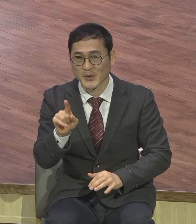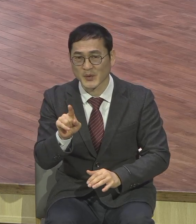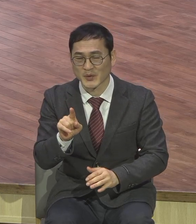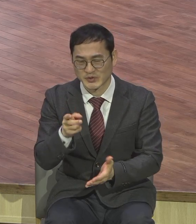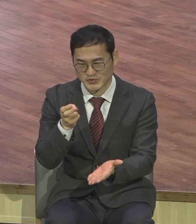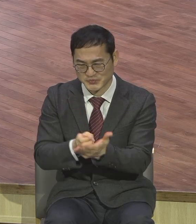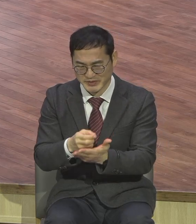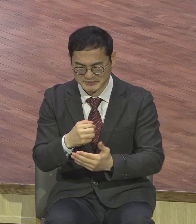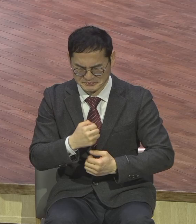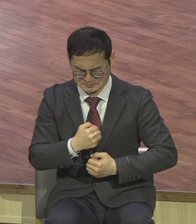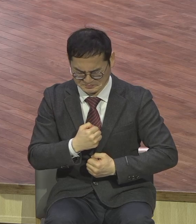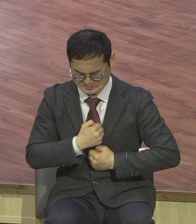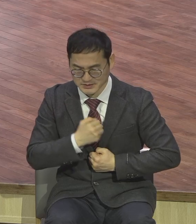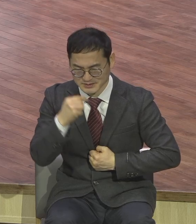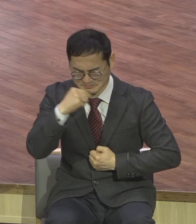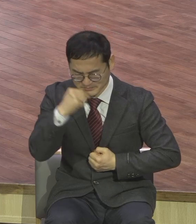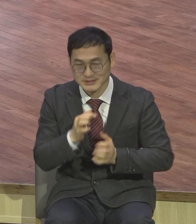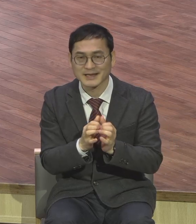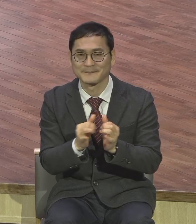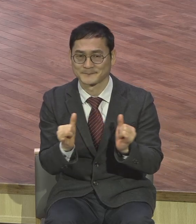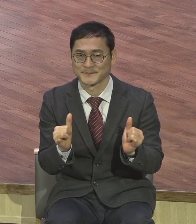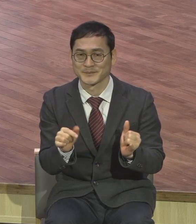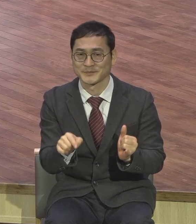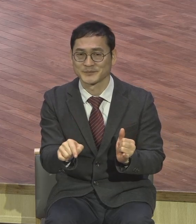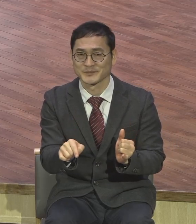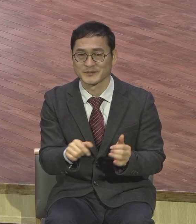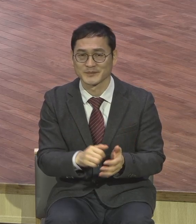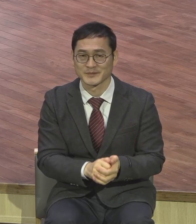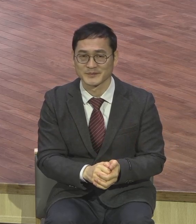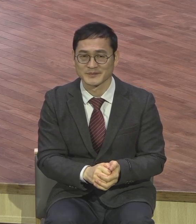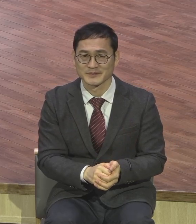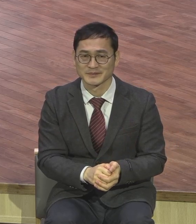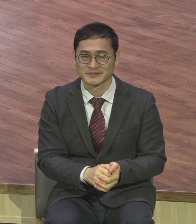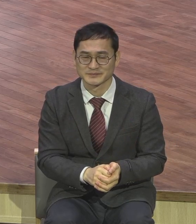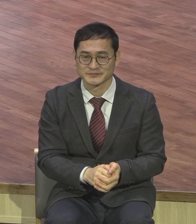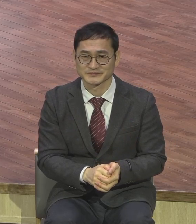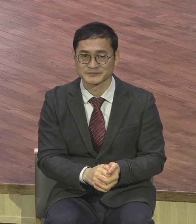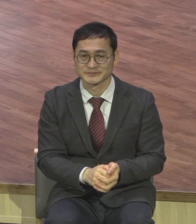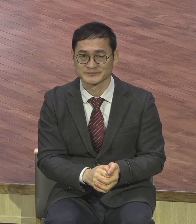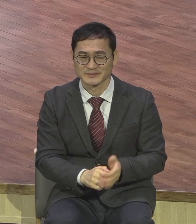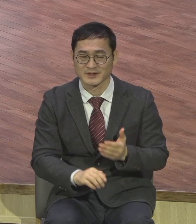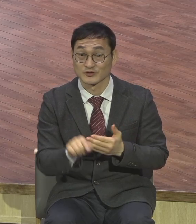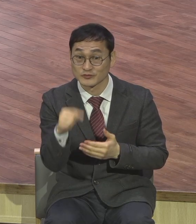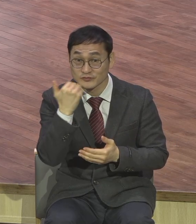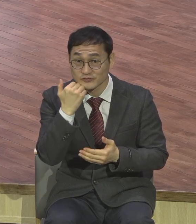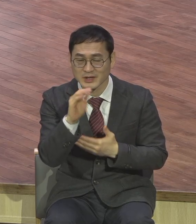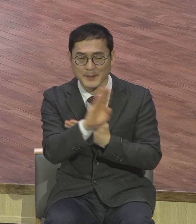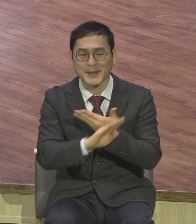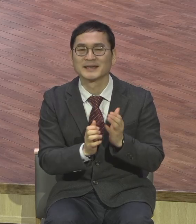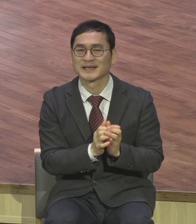율법과 정죄 눈으로 무장한 바리세인들 당시에